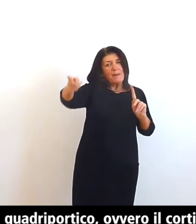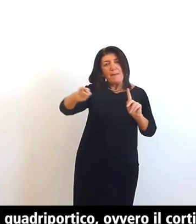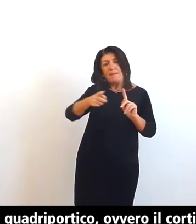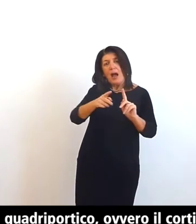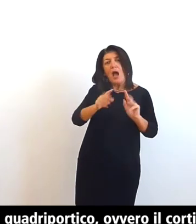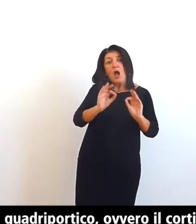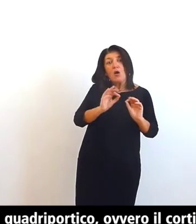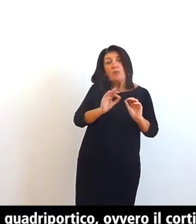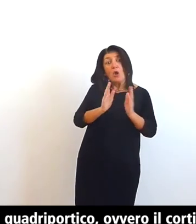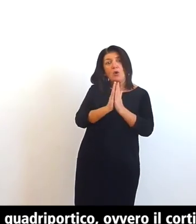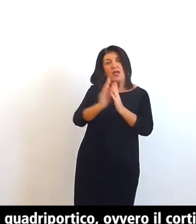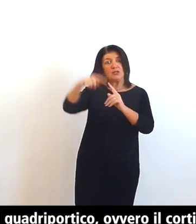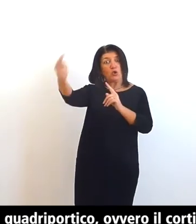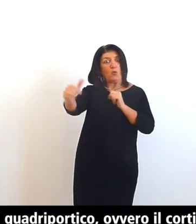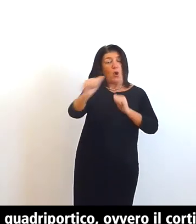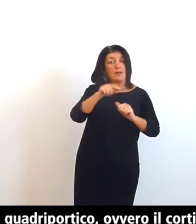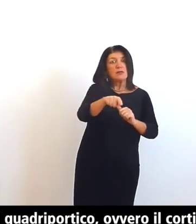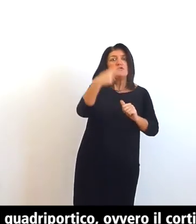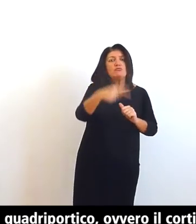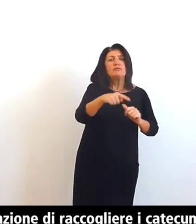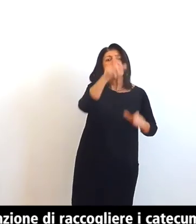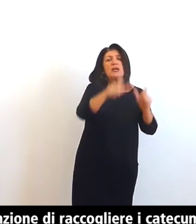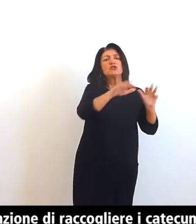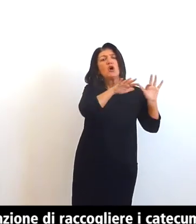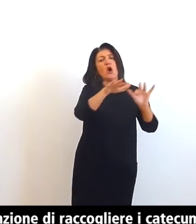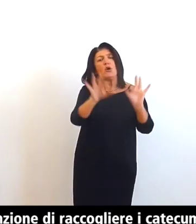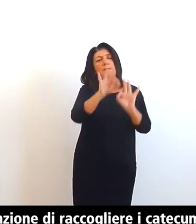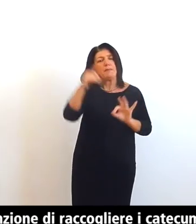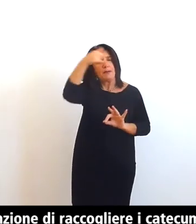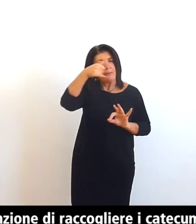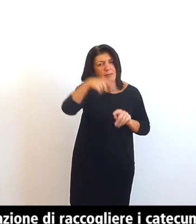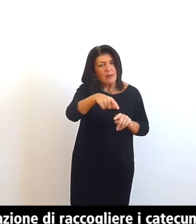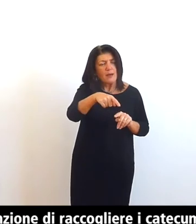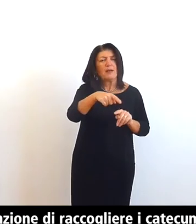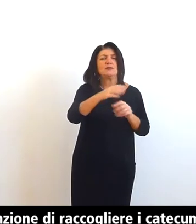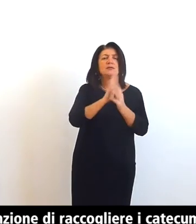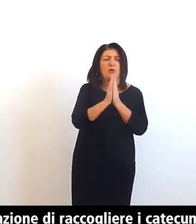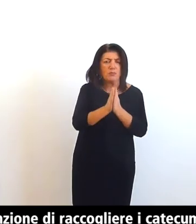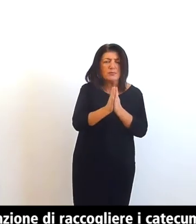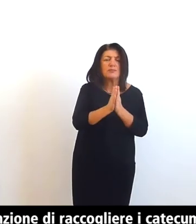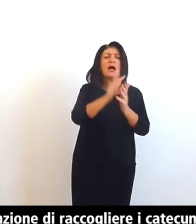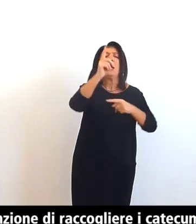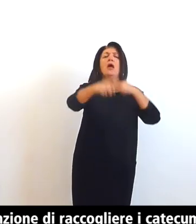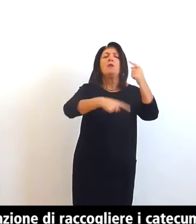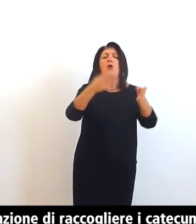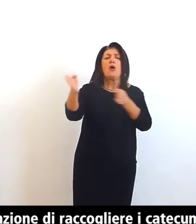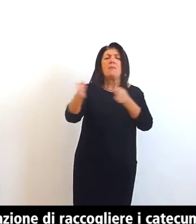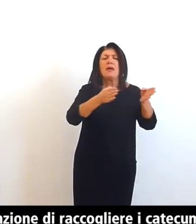aveva la funzione di raccogliere i catecumeni poi però dai primi anni dell'undicesimo secolo perse la